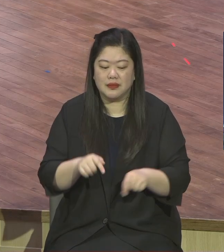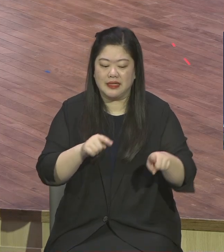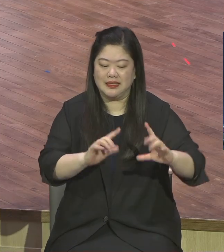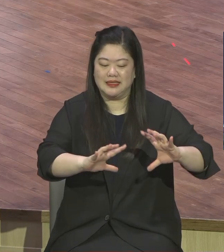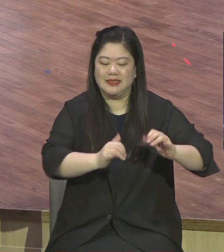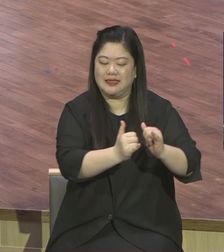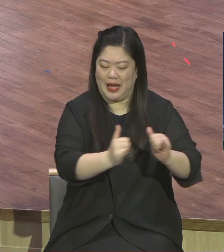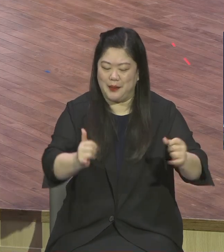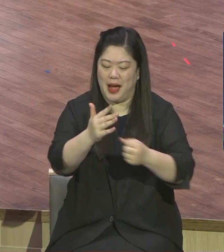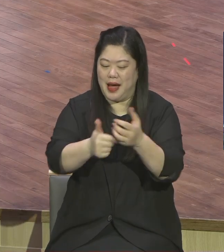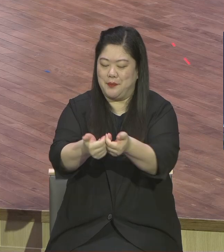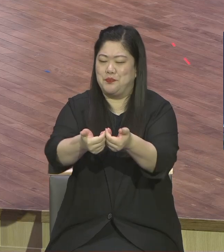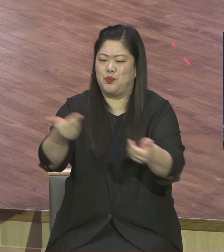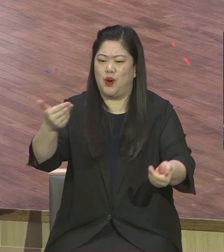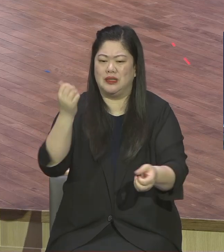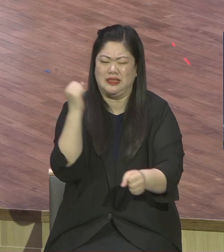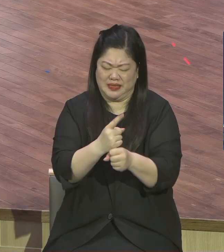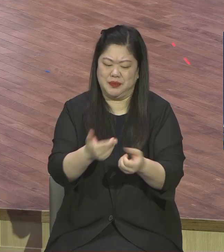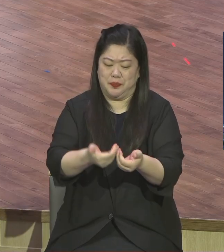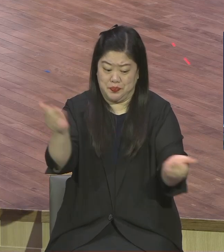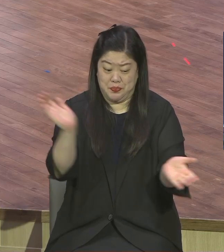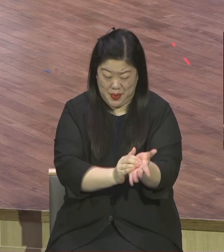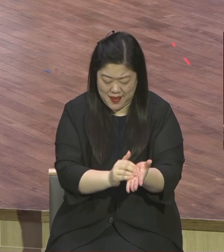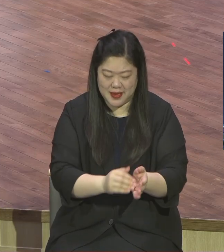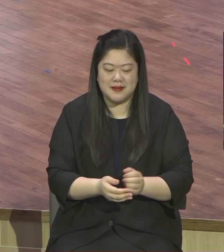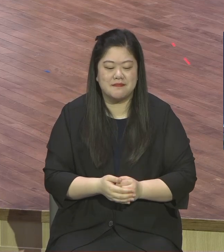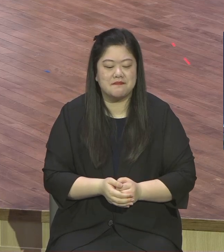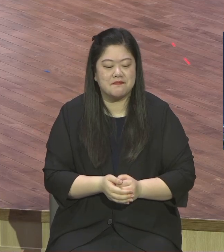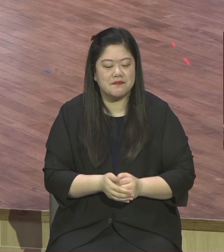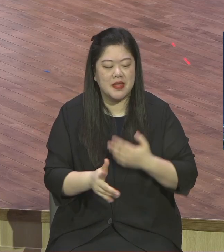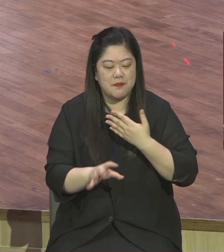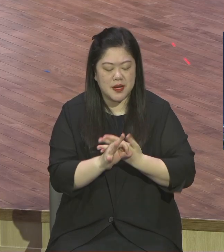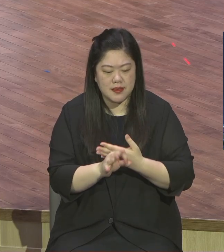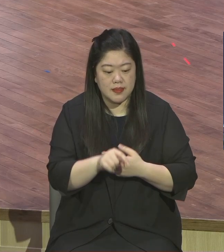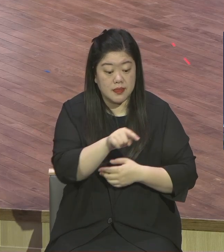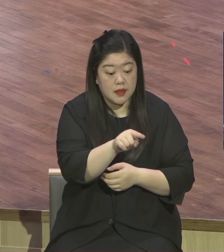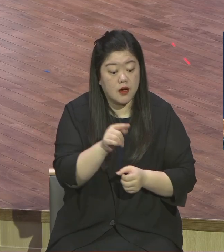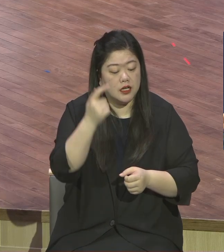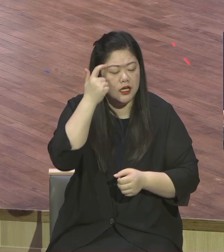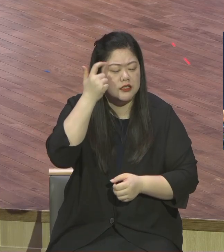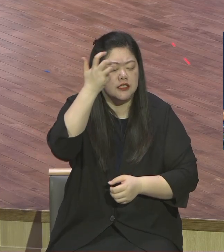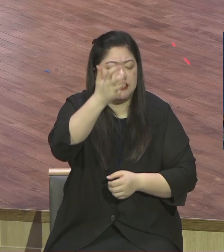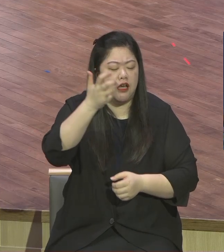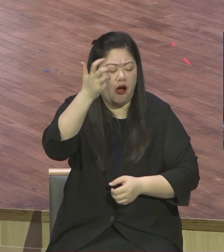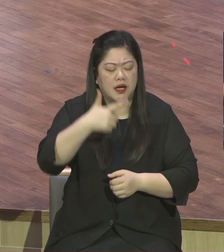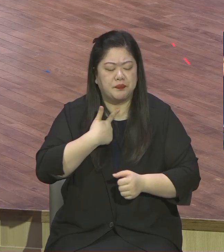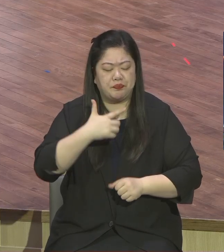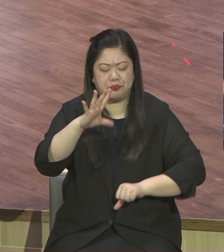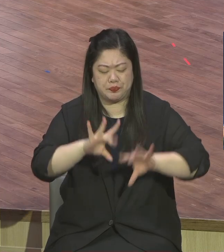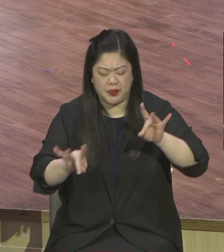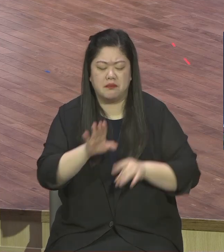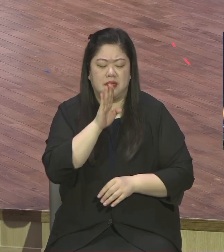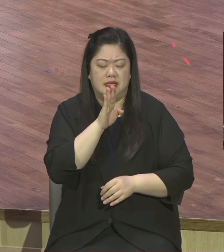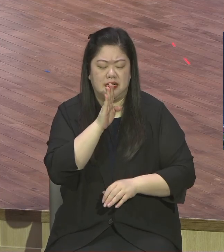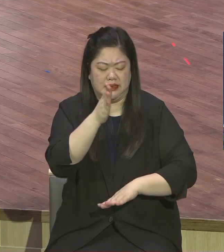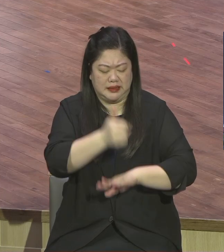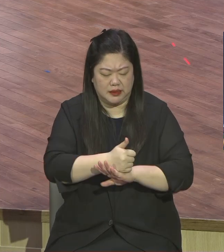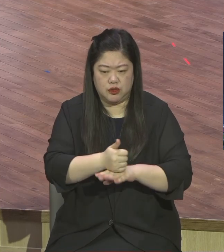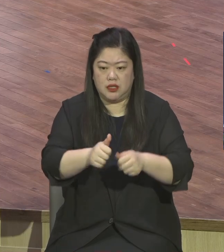없으니까 어떻게 하는지 막 이거 찾아보려고 이럴수도 안 된단 말이야 그래 점점이니까 찾아봐 영조로 눌리고 정신조로 눌리고